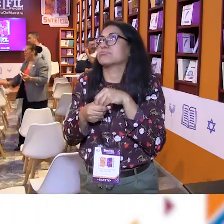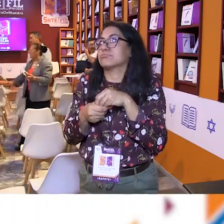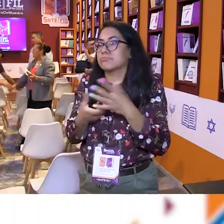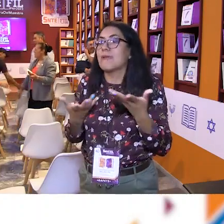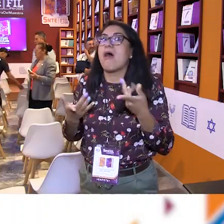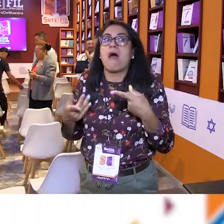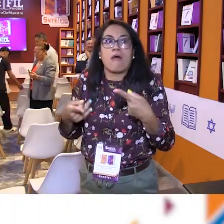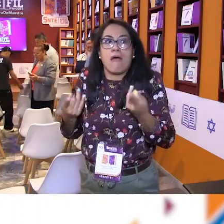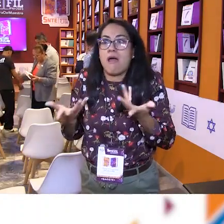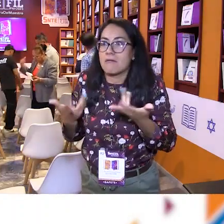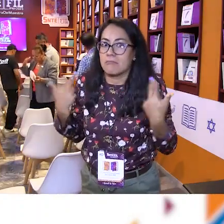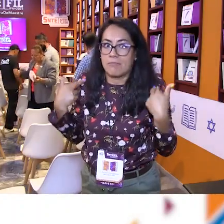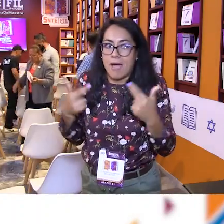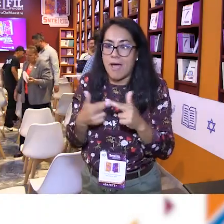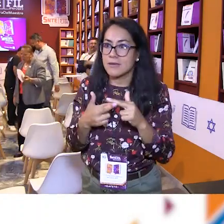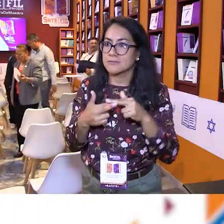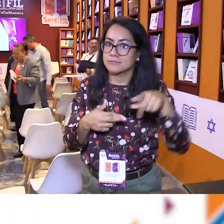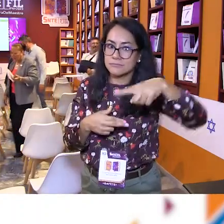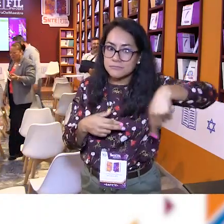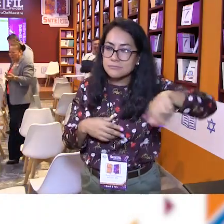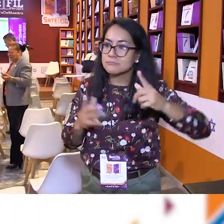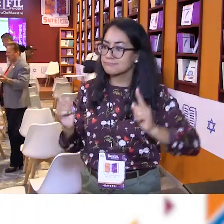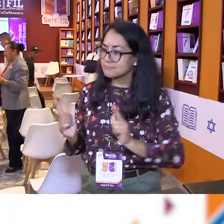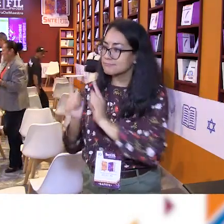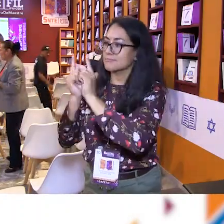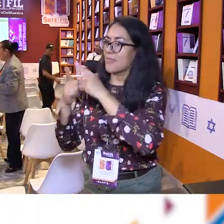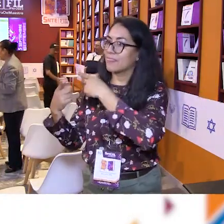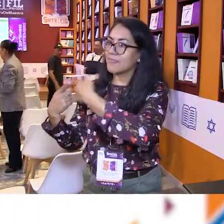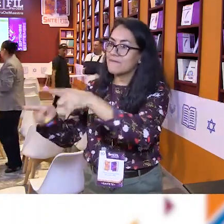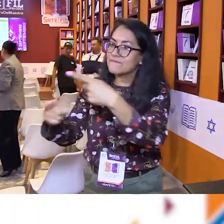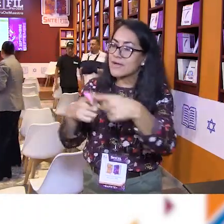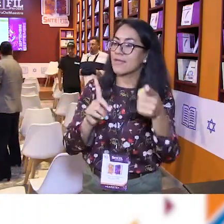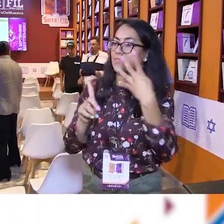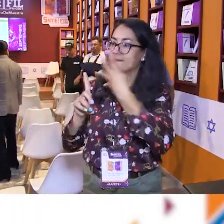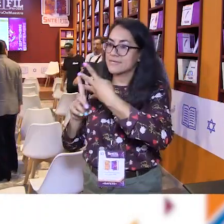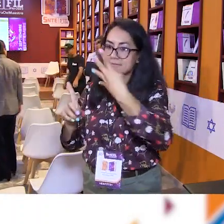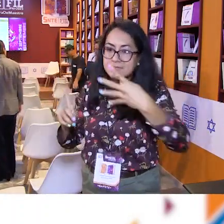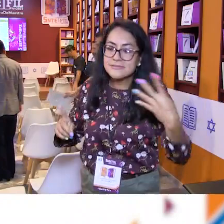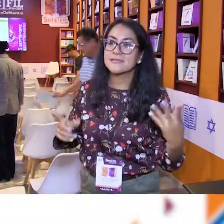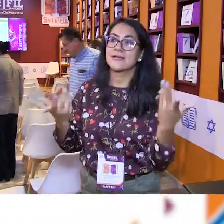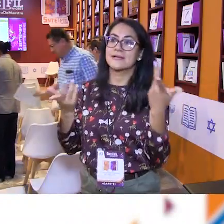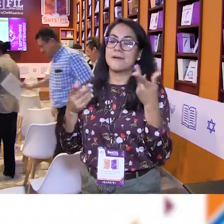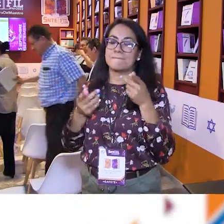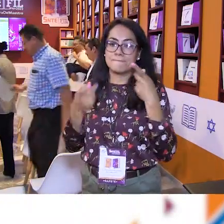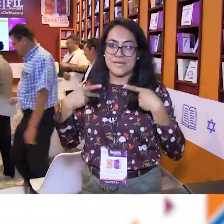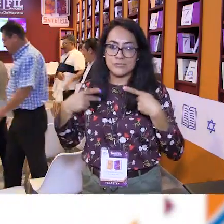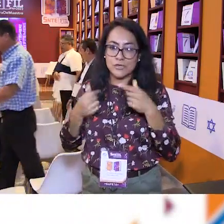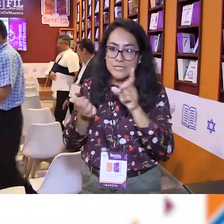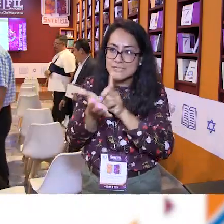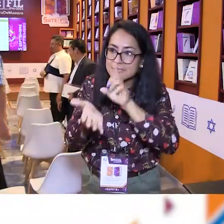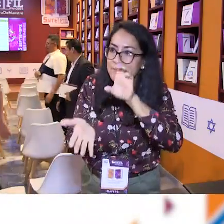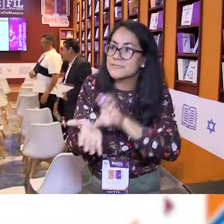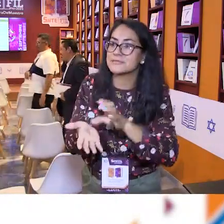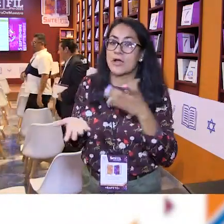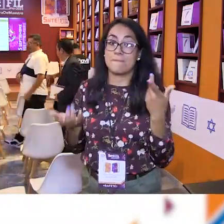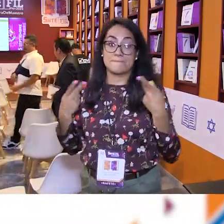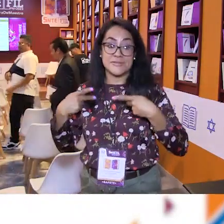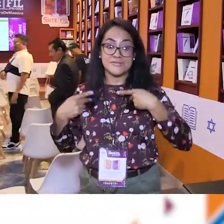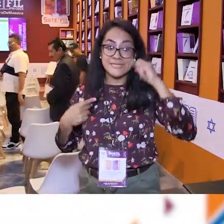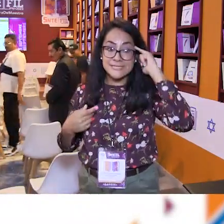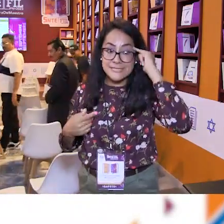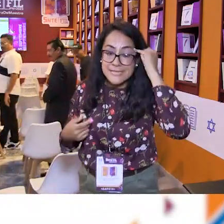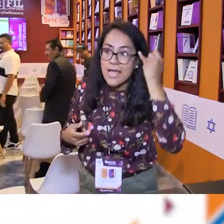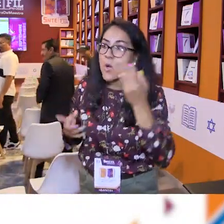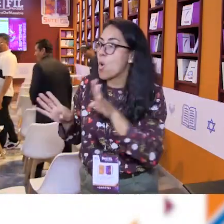de inclusión, por ejemplo, ahorita se considera algo nuevo, muchas veces no sabemos qué hacer y entonces hay que aprender a convivir con todas las